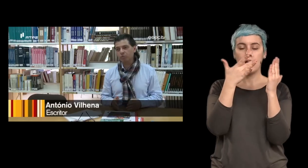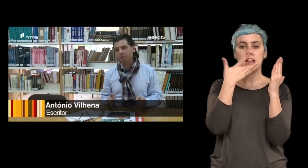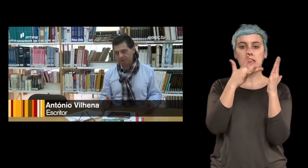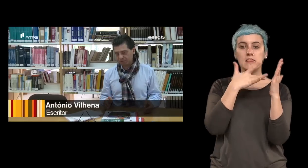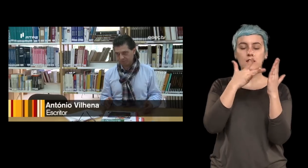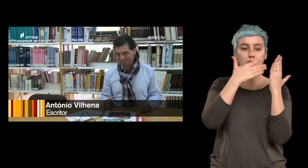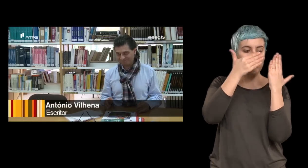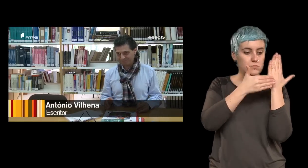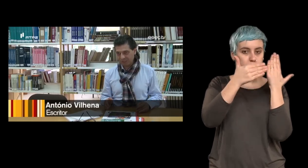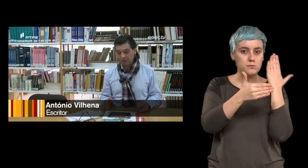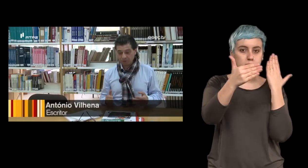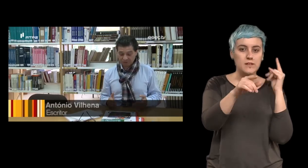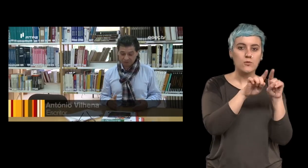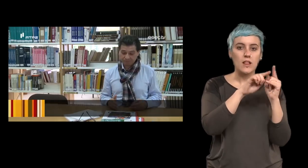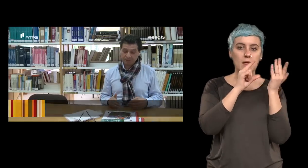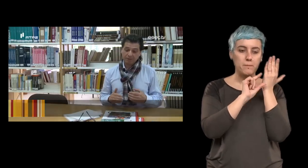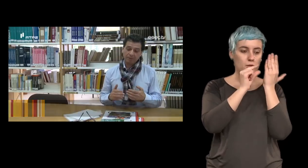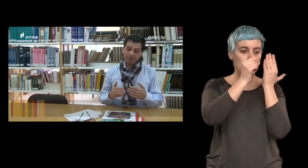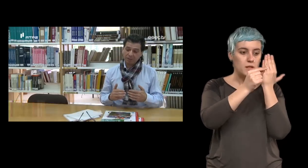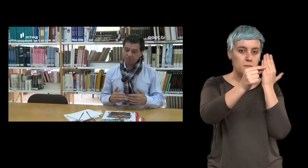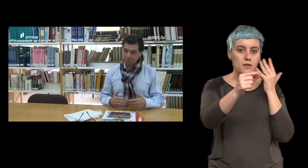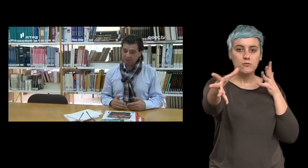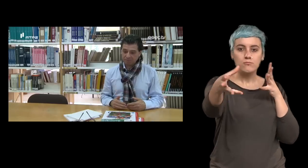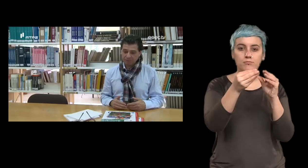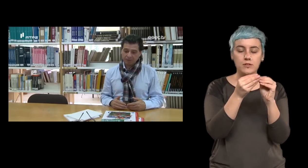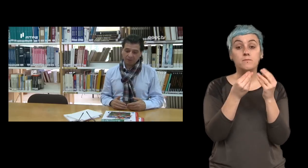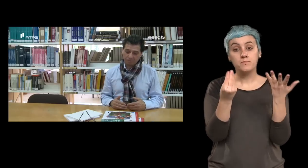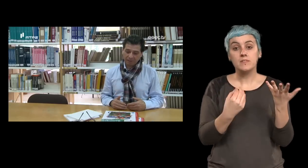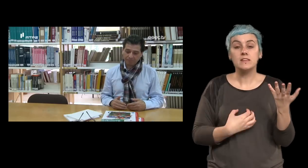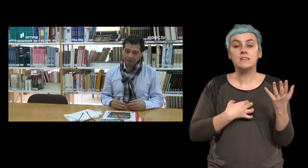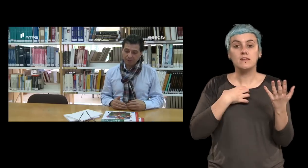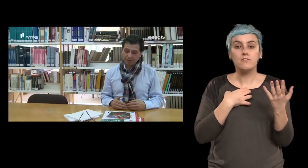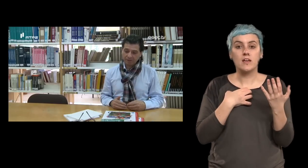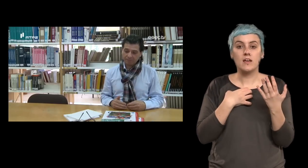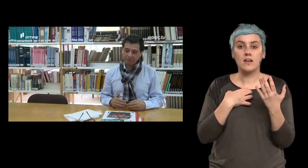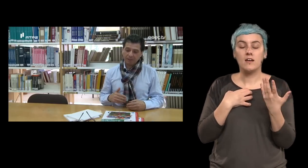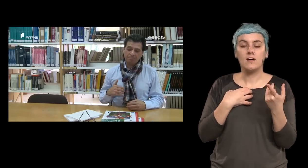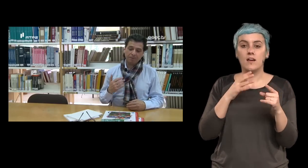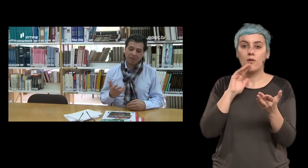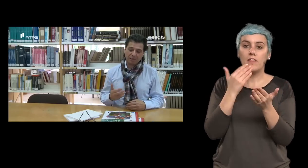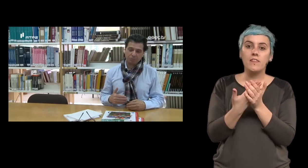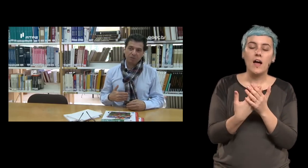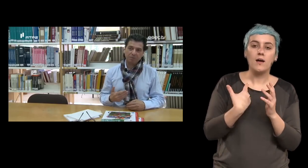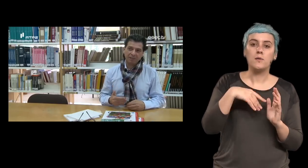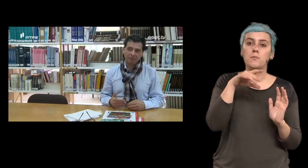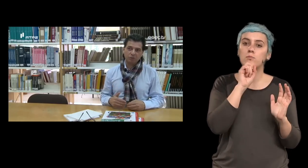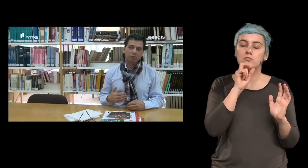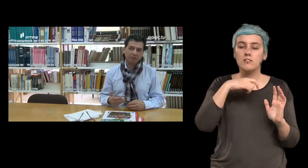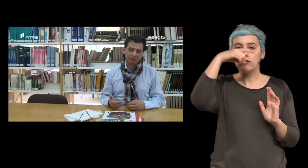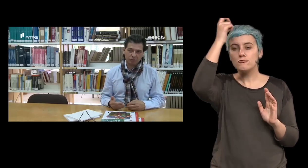um capítulo ou seja isso permite também ampliar as possibilidades de contar esta